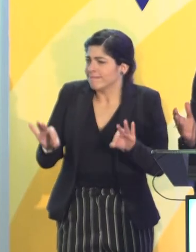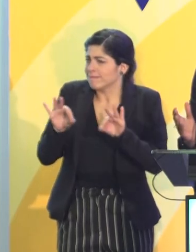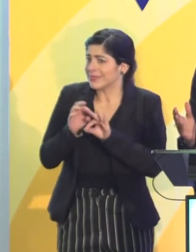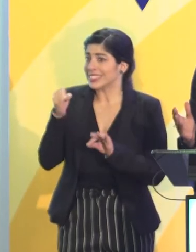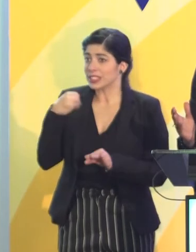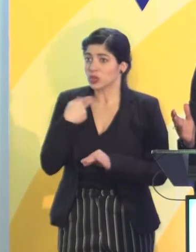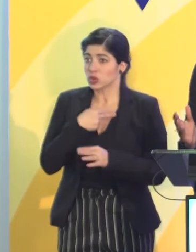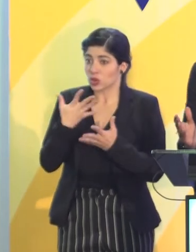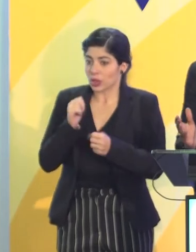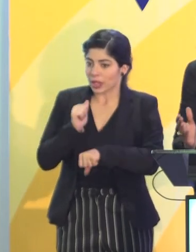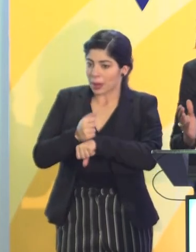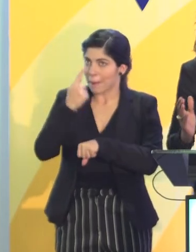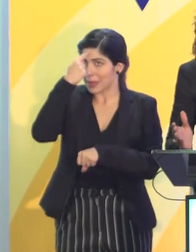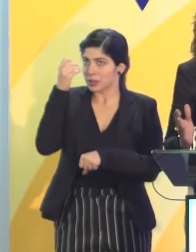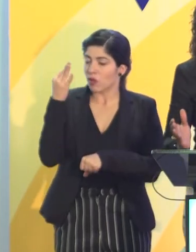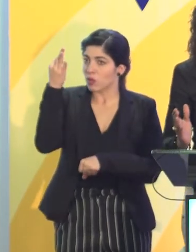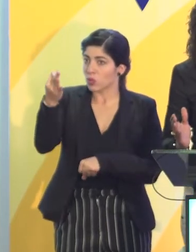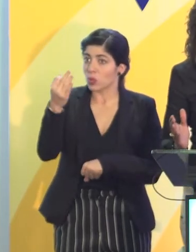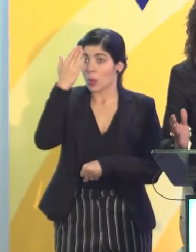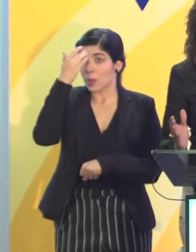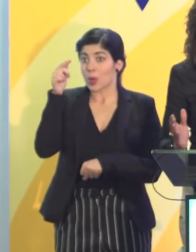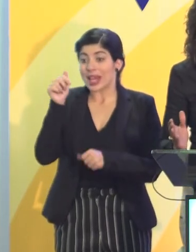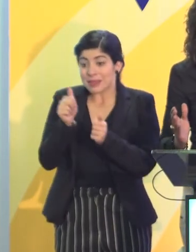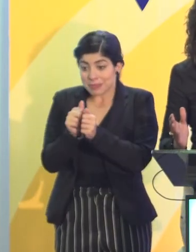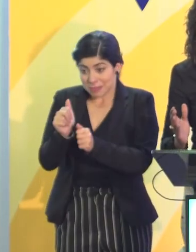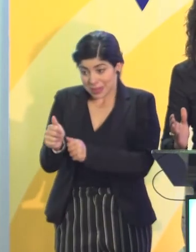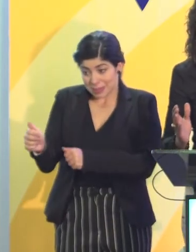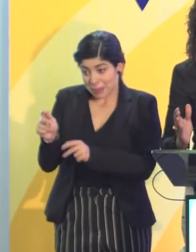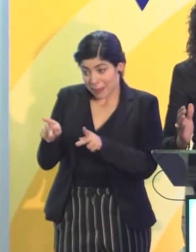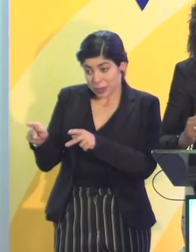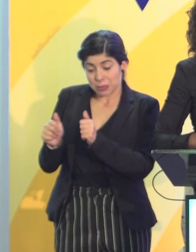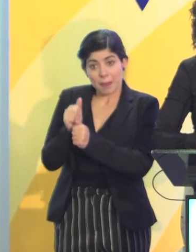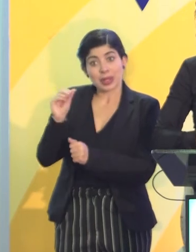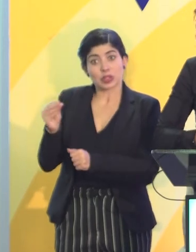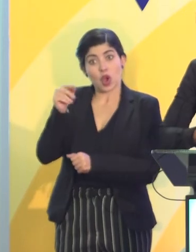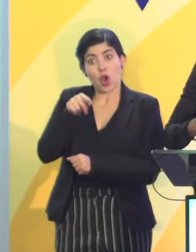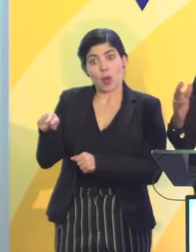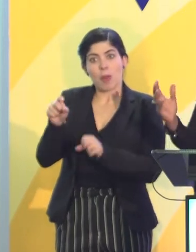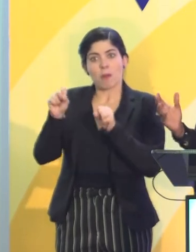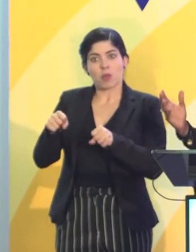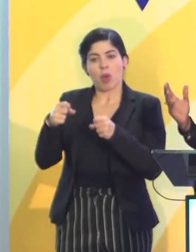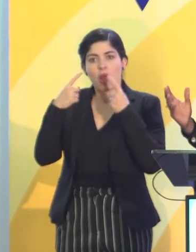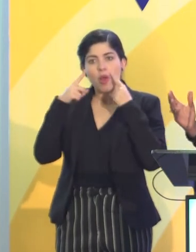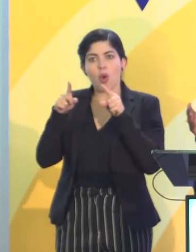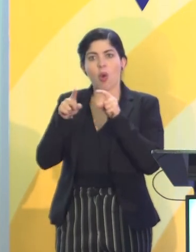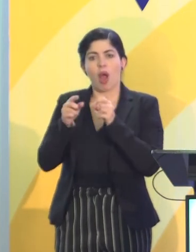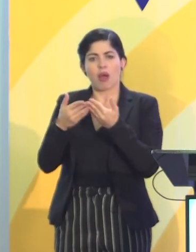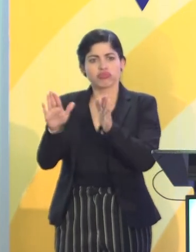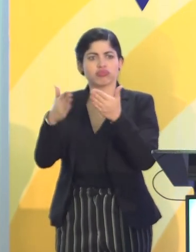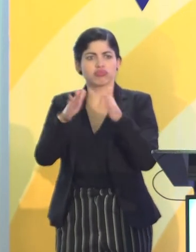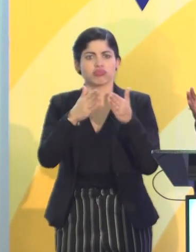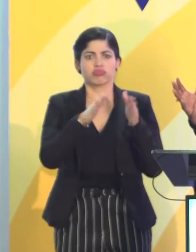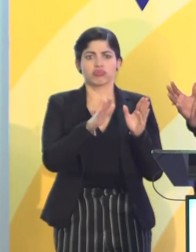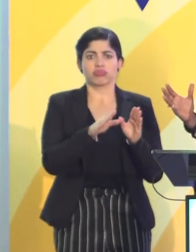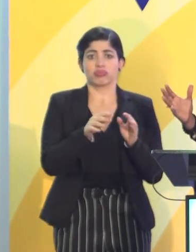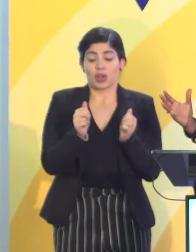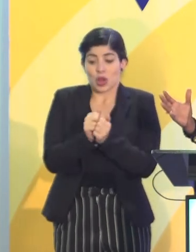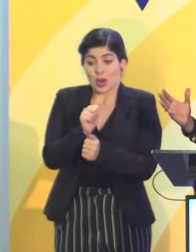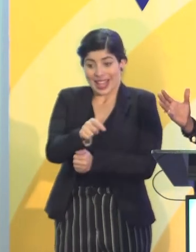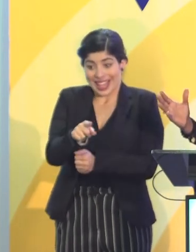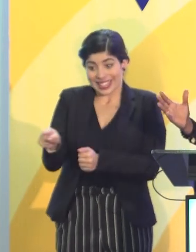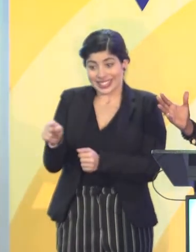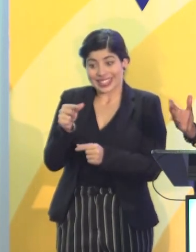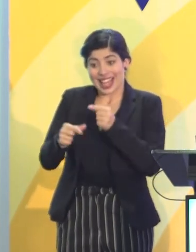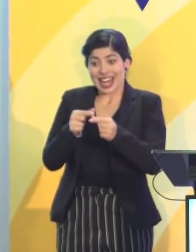si queremos marcar futuro, porque es con esas personas más jóvenes con las que vamos a lograr hablar, abrir las puertas. Es con esa